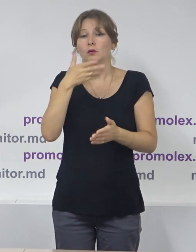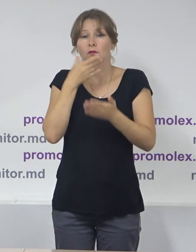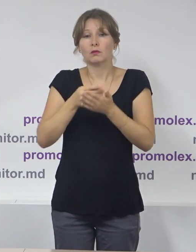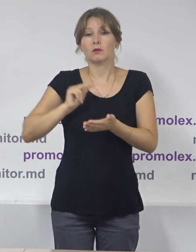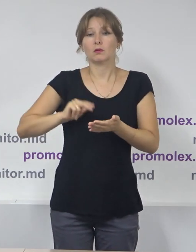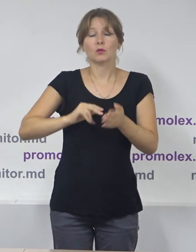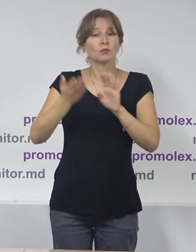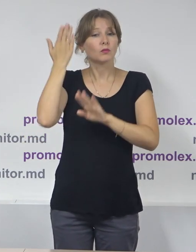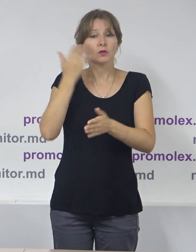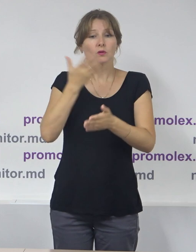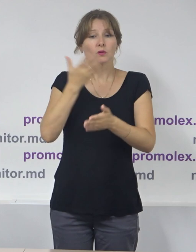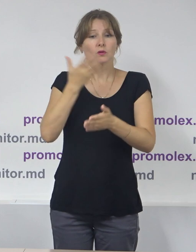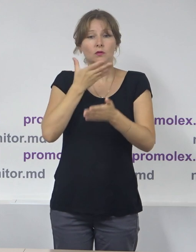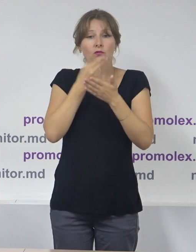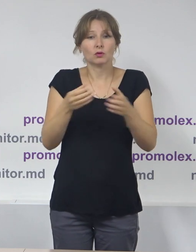în cadrul partidului.